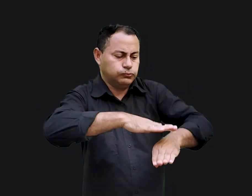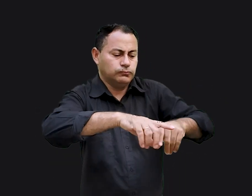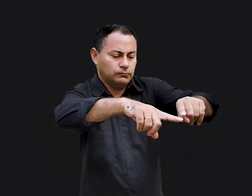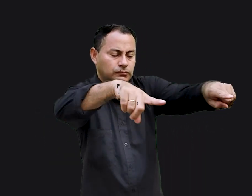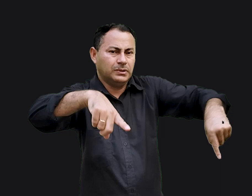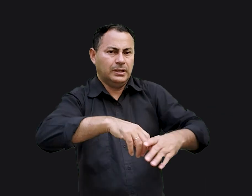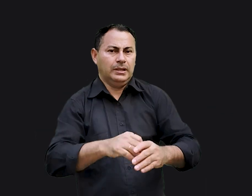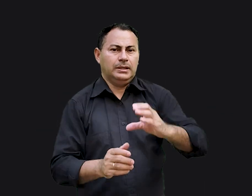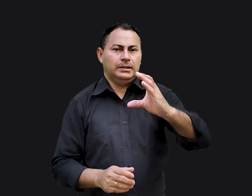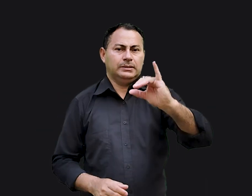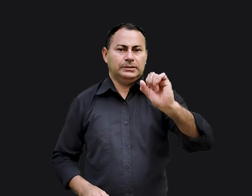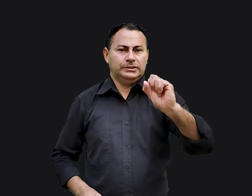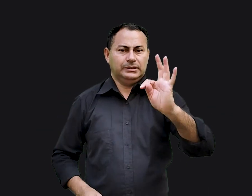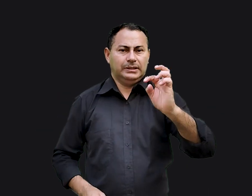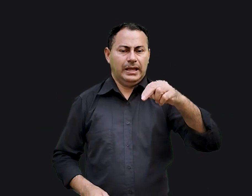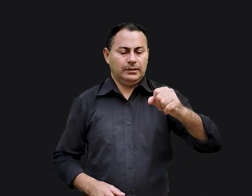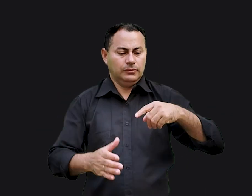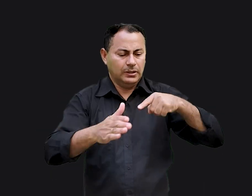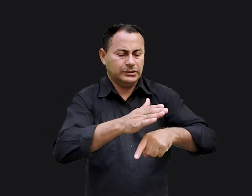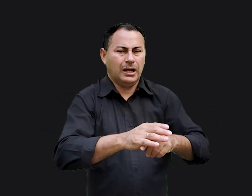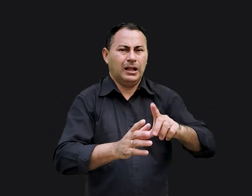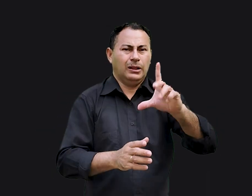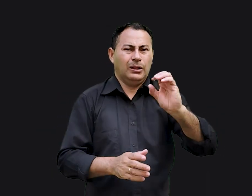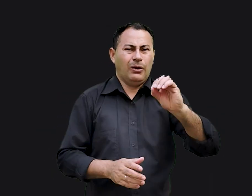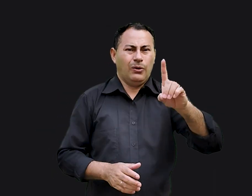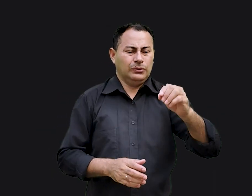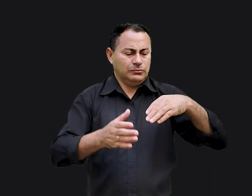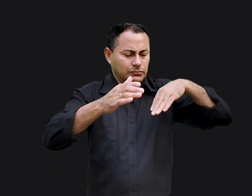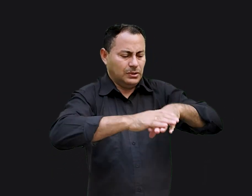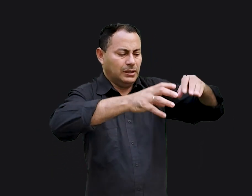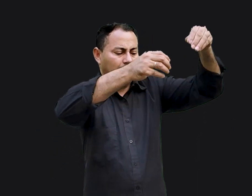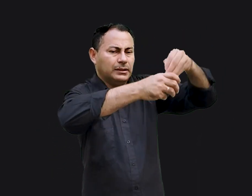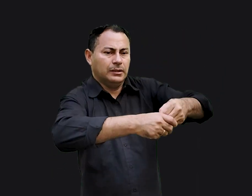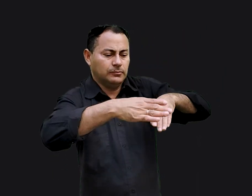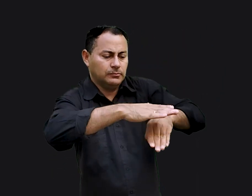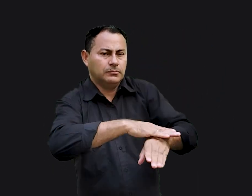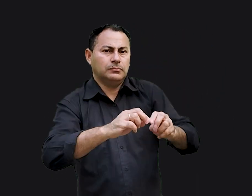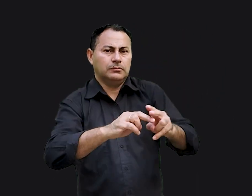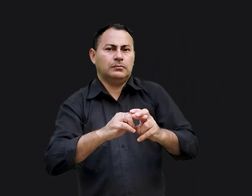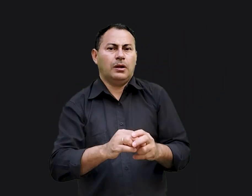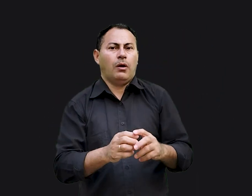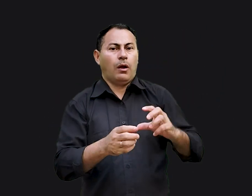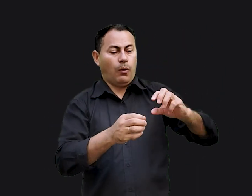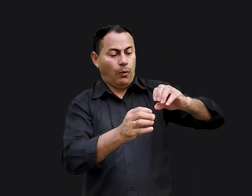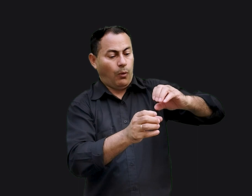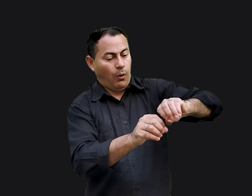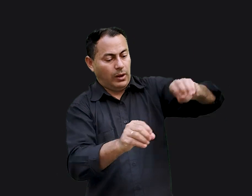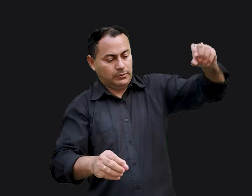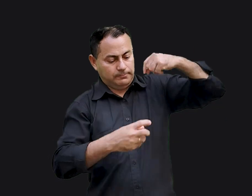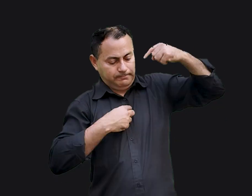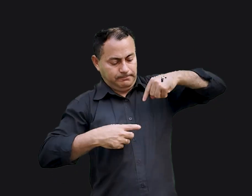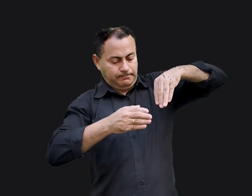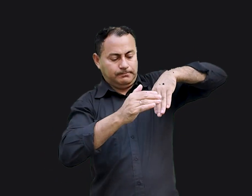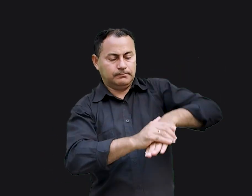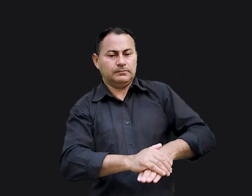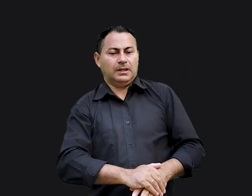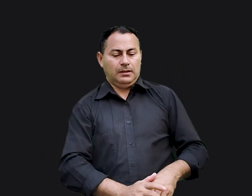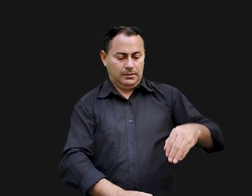cisterna que, ao invés de água, tinha lodo. Eles o colocaram lá através de uma corda para que ele